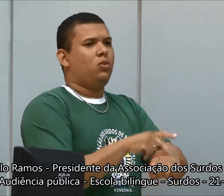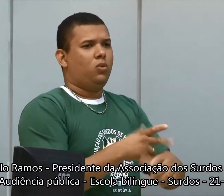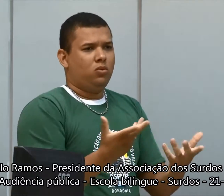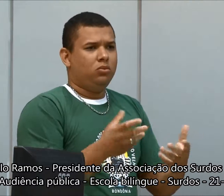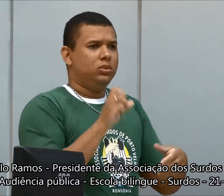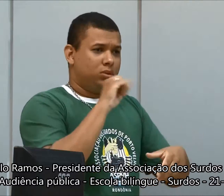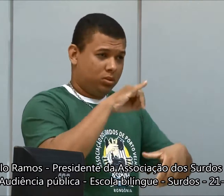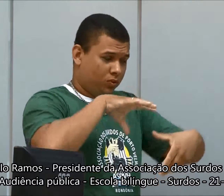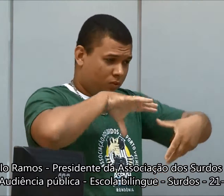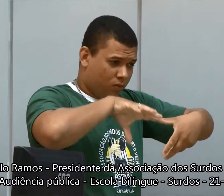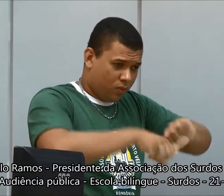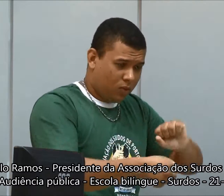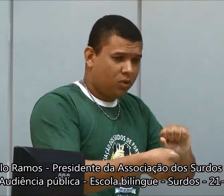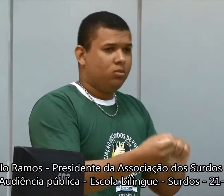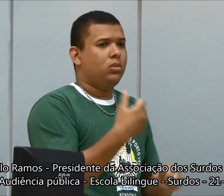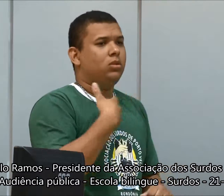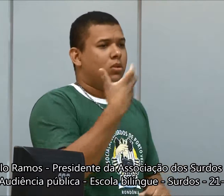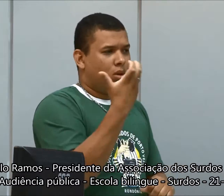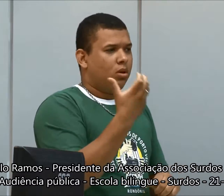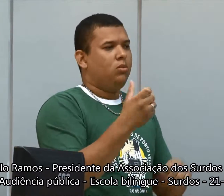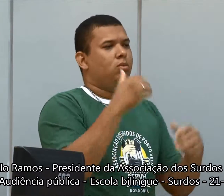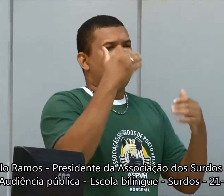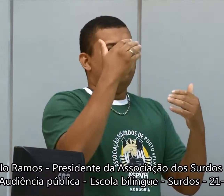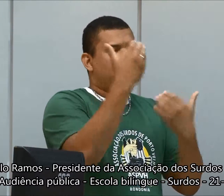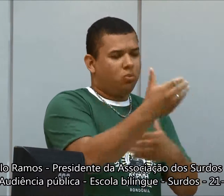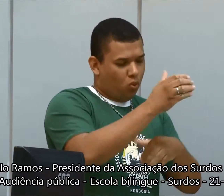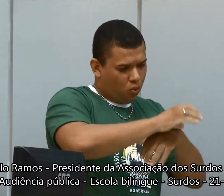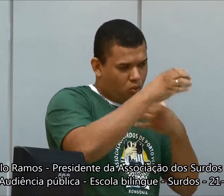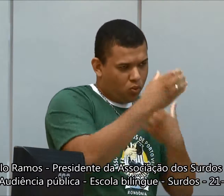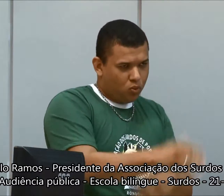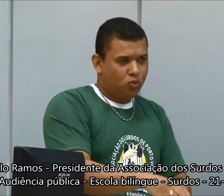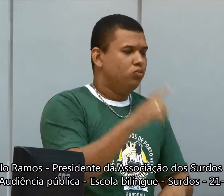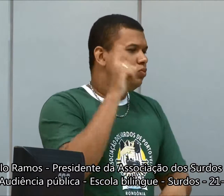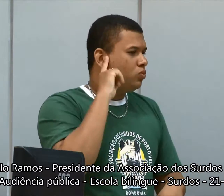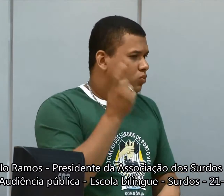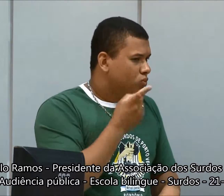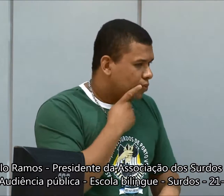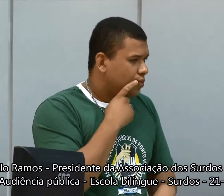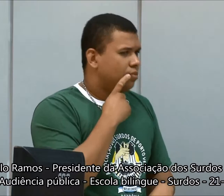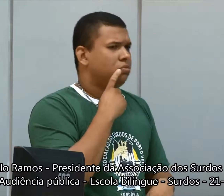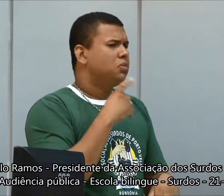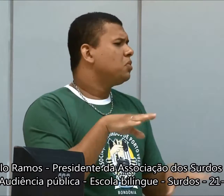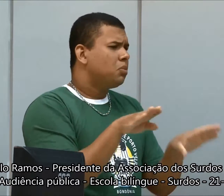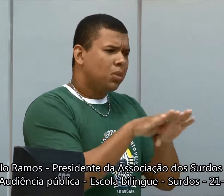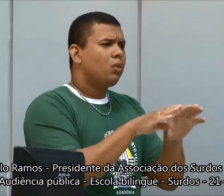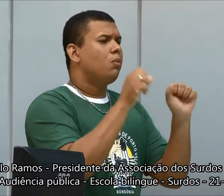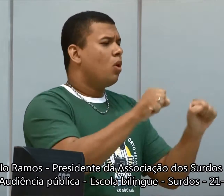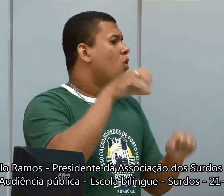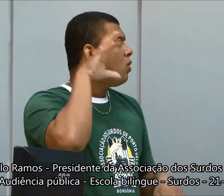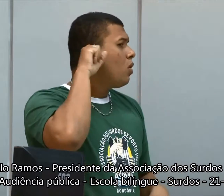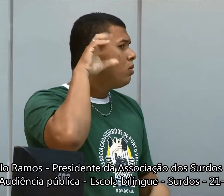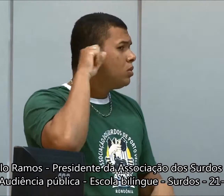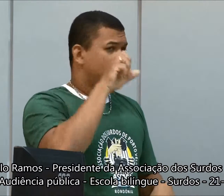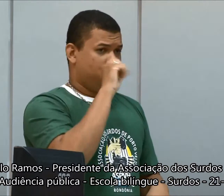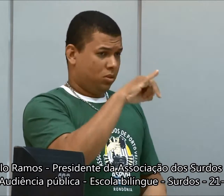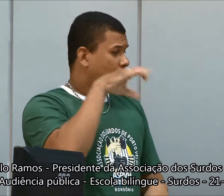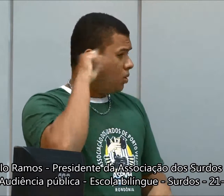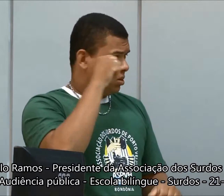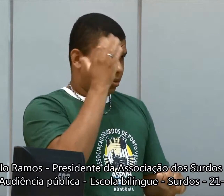Tem vários surdos fazendo pedagogia, estão para se formar, eu estou estudando também, para que haja concurso para professor surdo, pode ouvinte